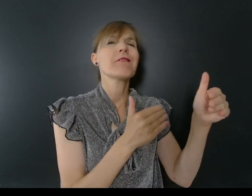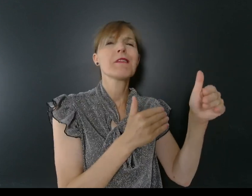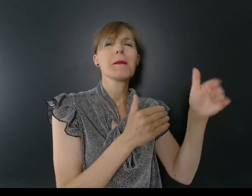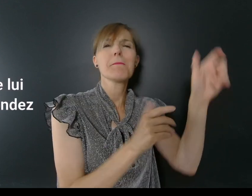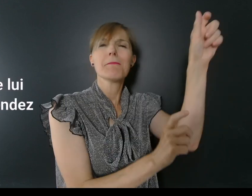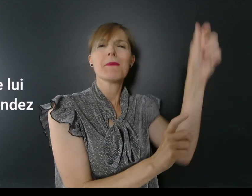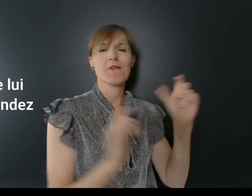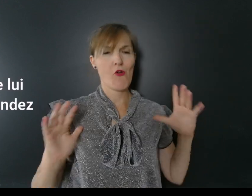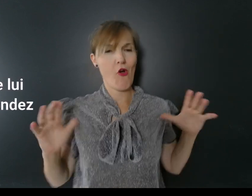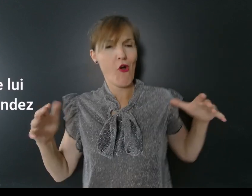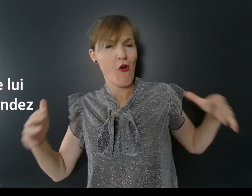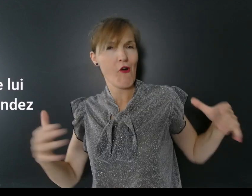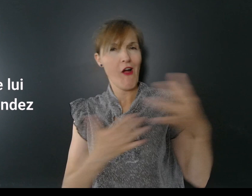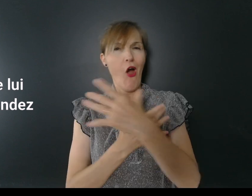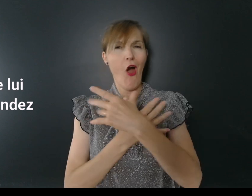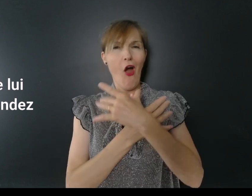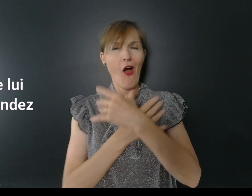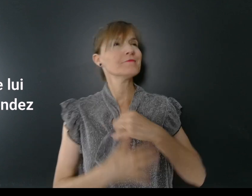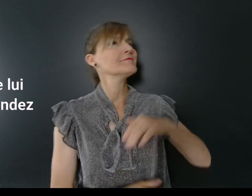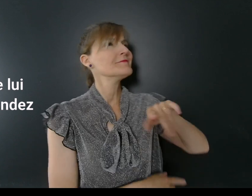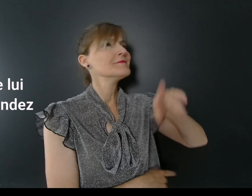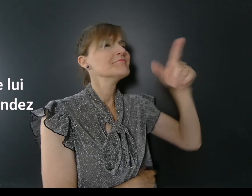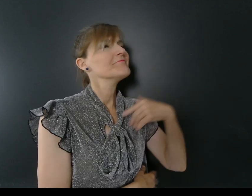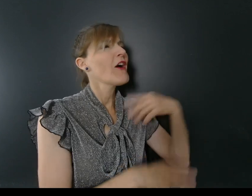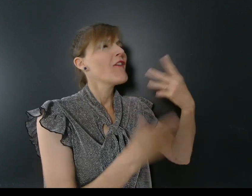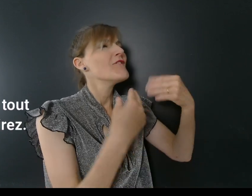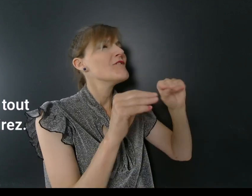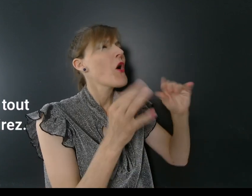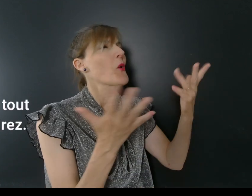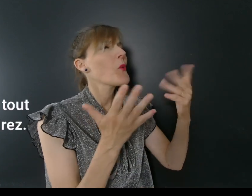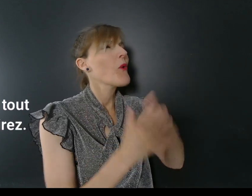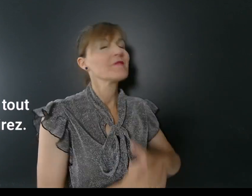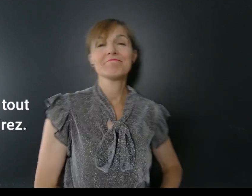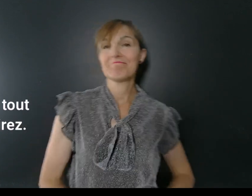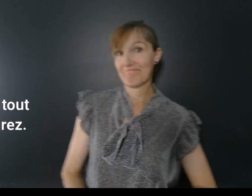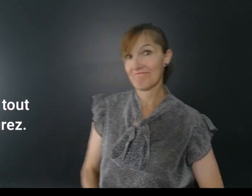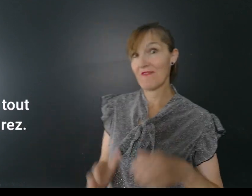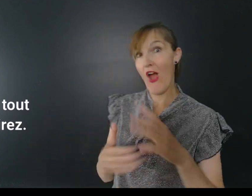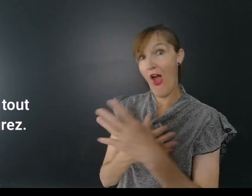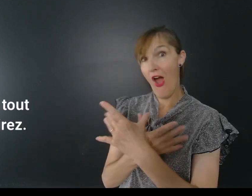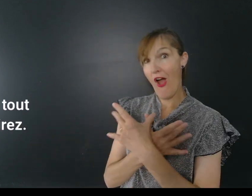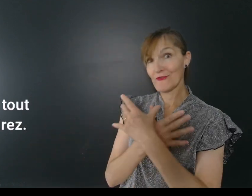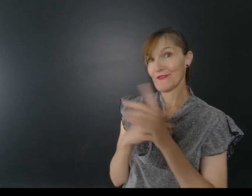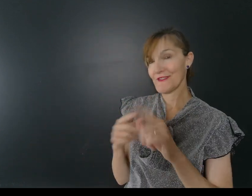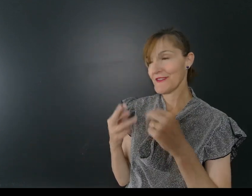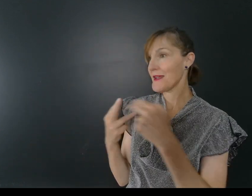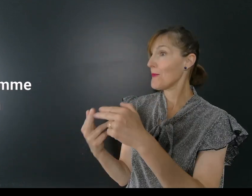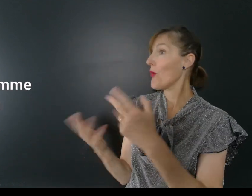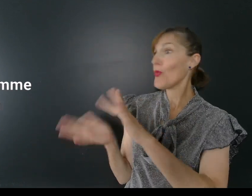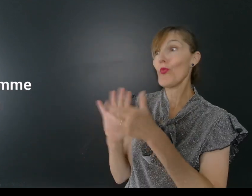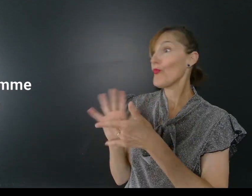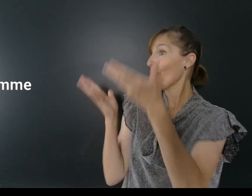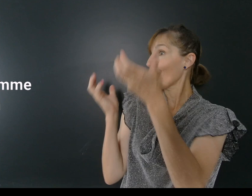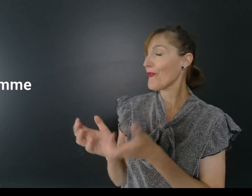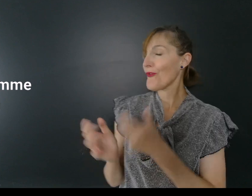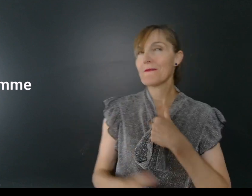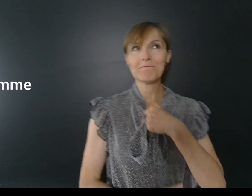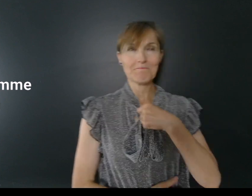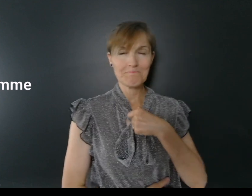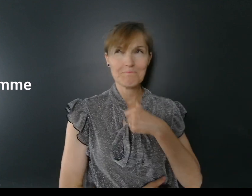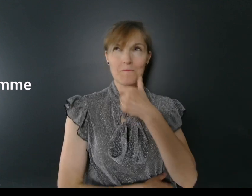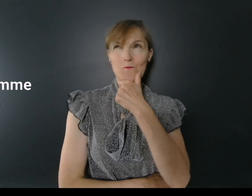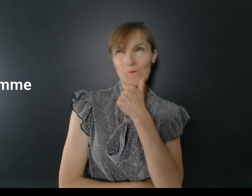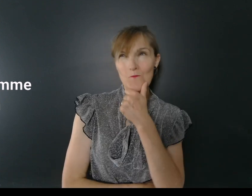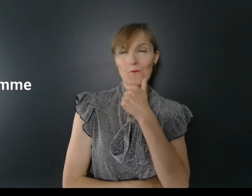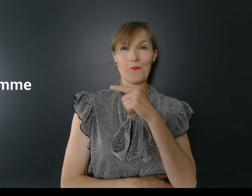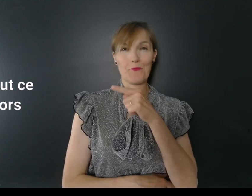ange. Le jeune homme lui demande « Que vendez-vous ? » L'ange lui répond « Tout ce que vous désirez ». Alors le jeune homme commence